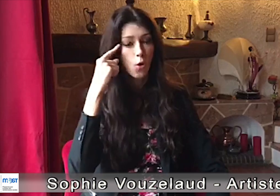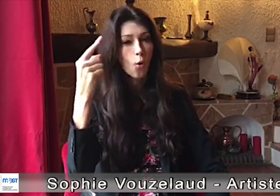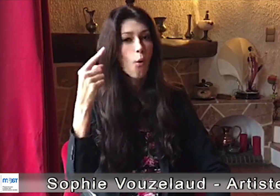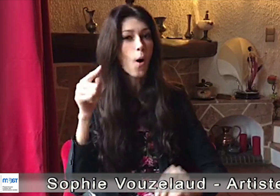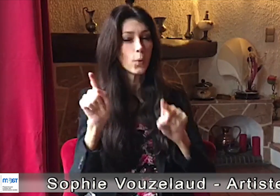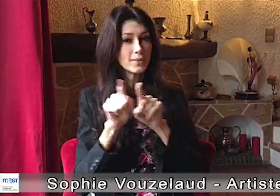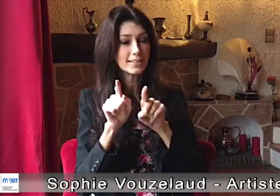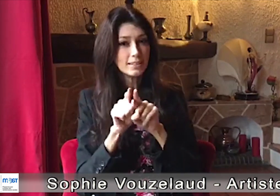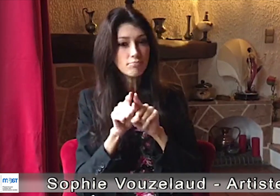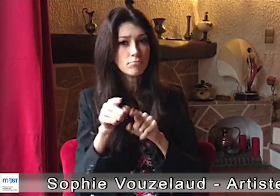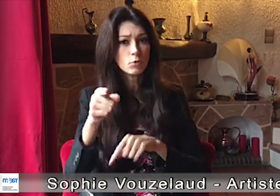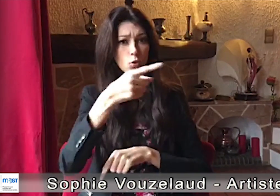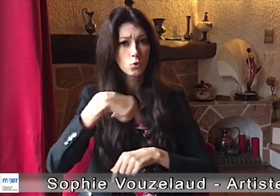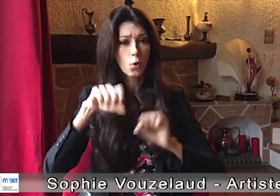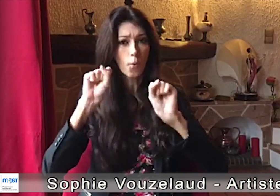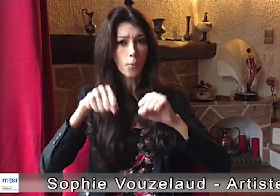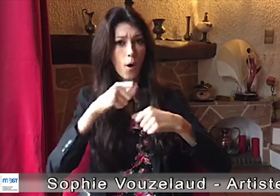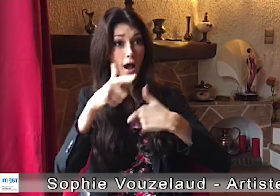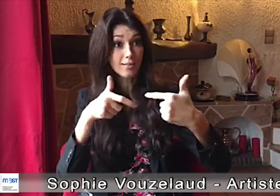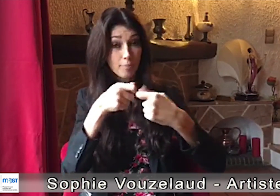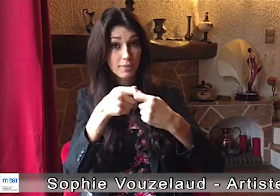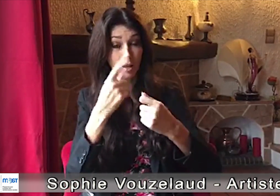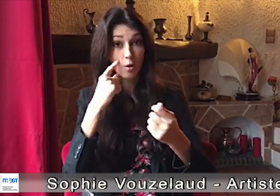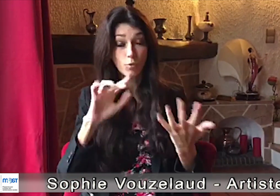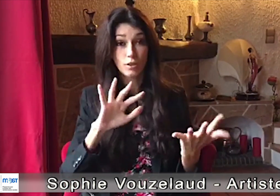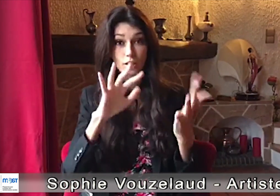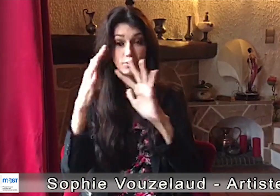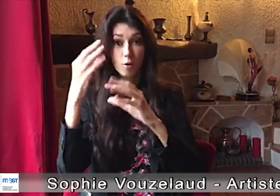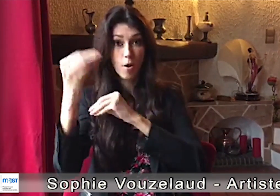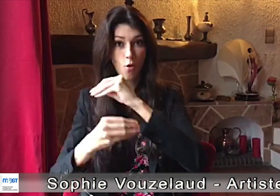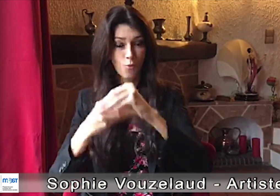Je crois aussi que nous pouvons nous adapter à l'évolution du monde.